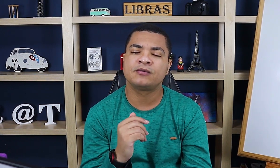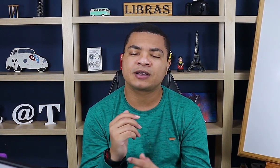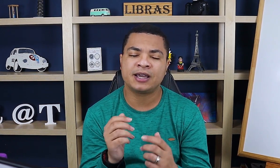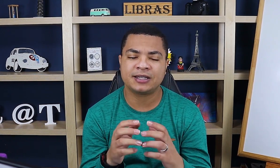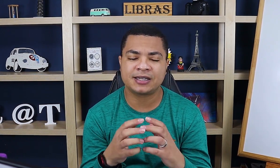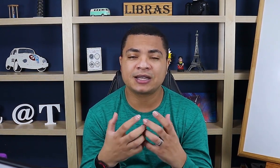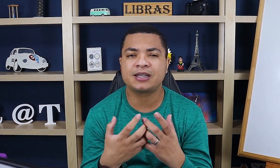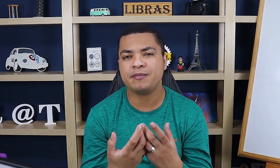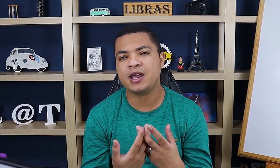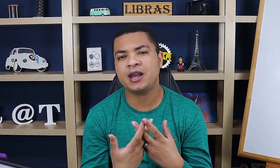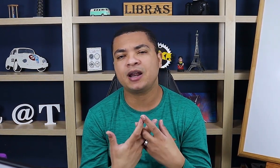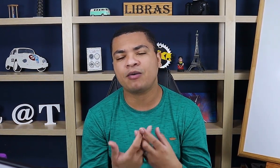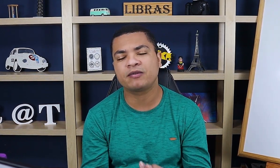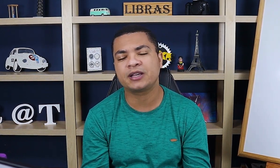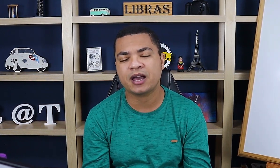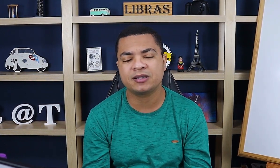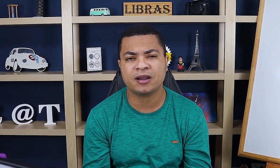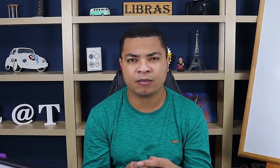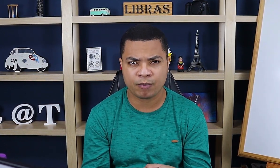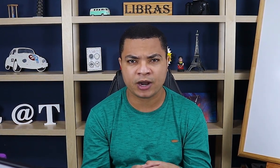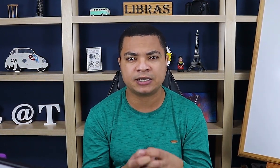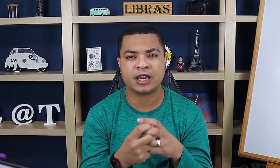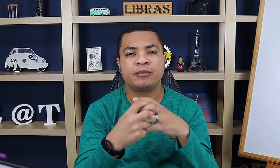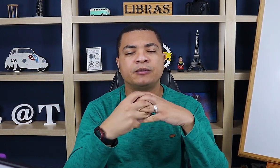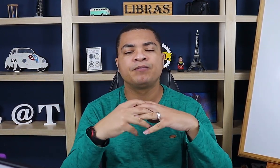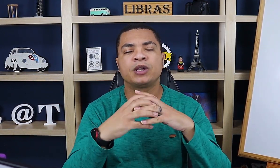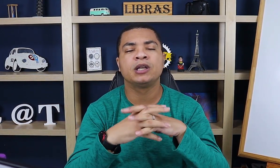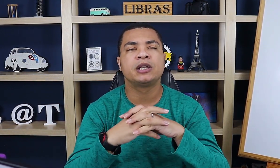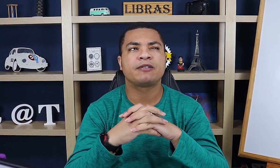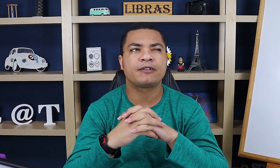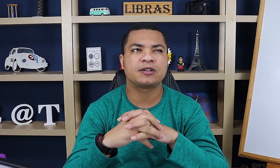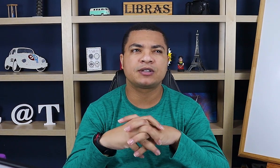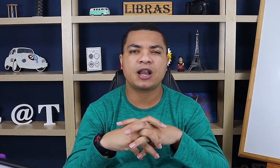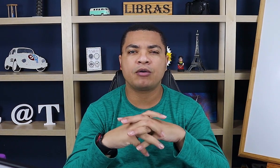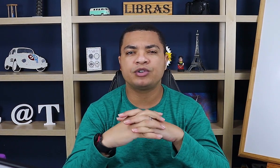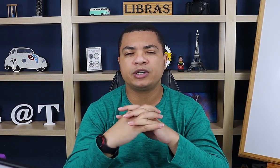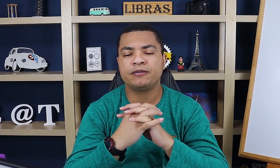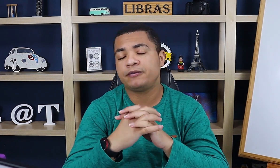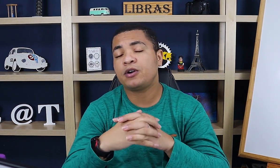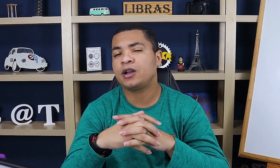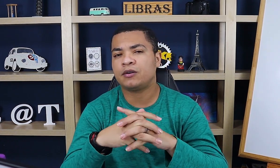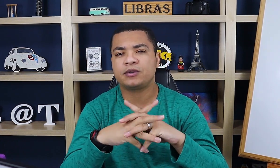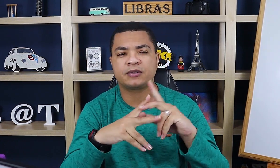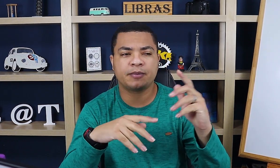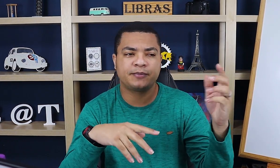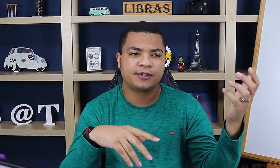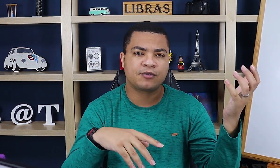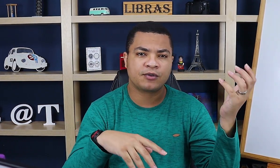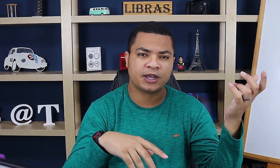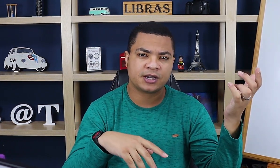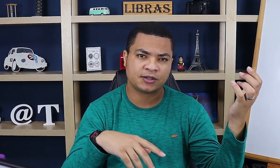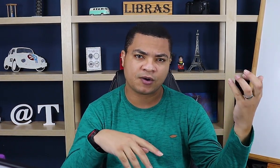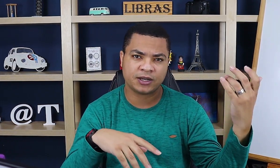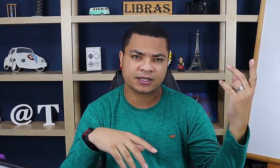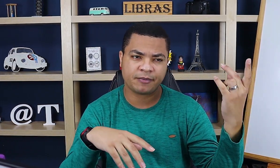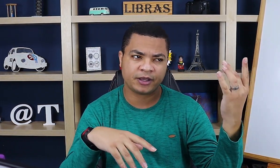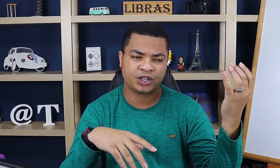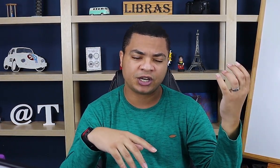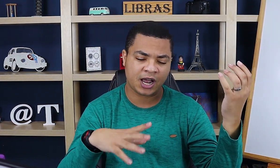ele se assemelha ao que você quer dizer. Por exemplo, você vai fazer o sinal de violão. Então, você segurou aqui nas cordas, né? Pra dedilhar.